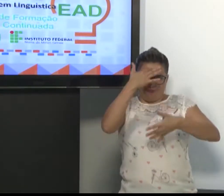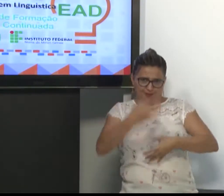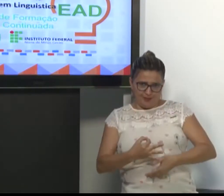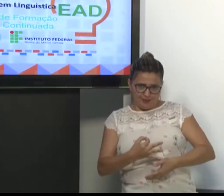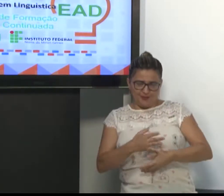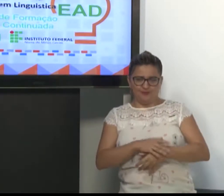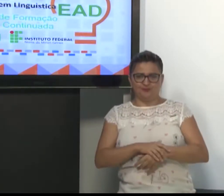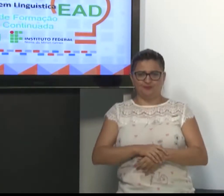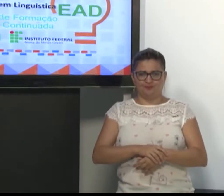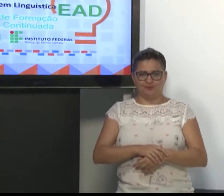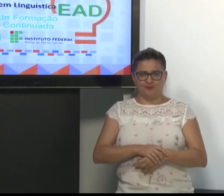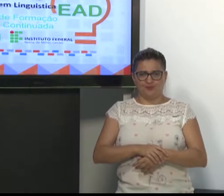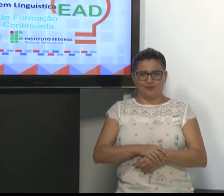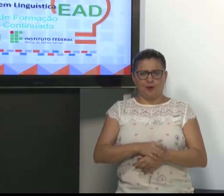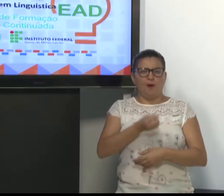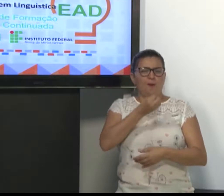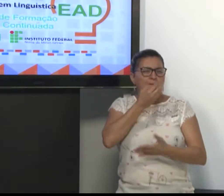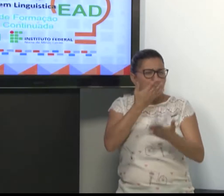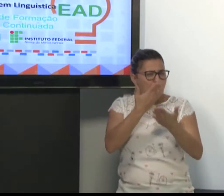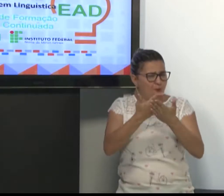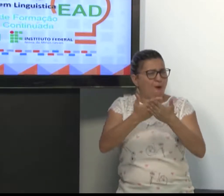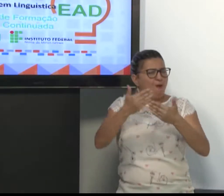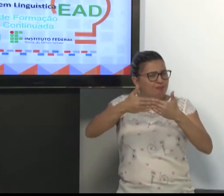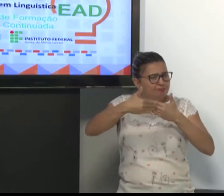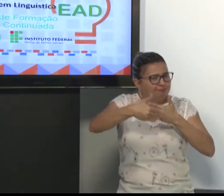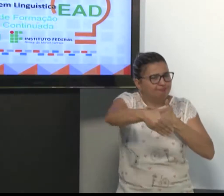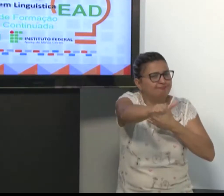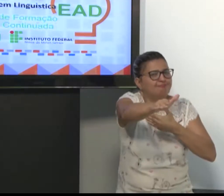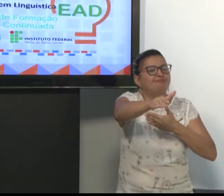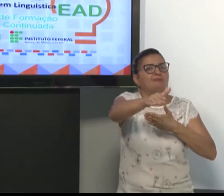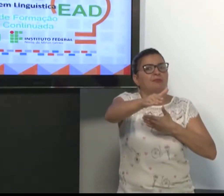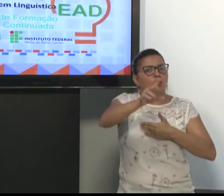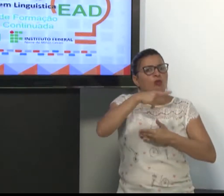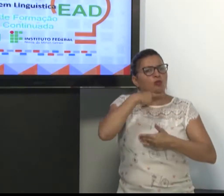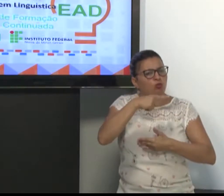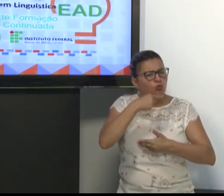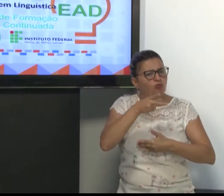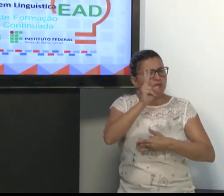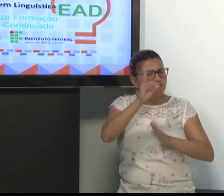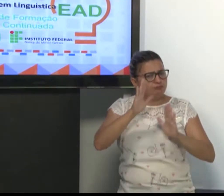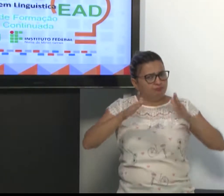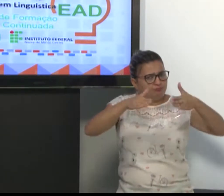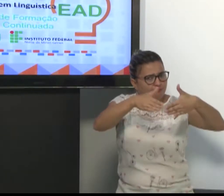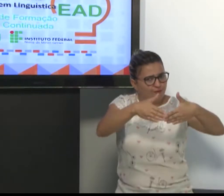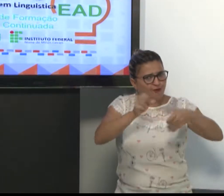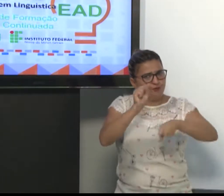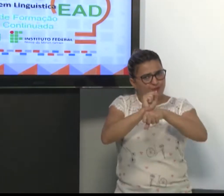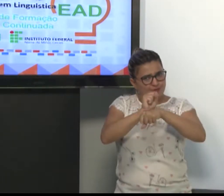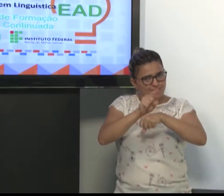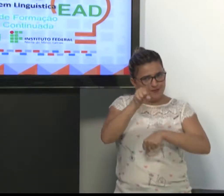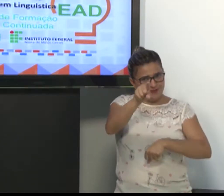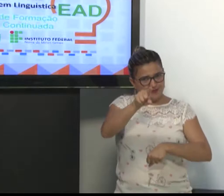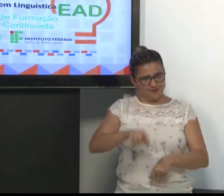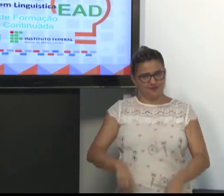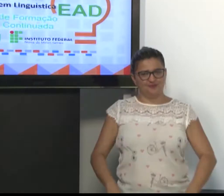trabalhando a língua de sinais, para compreenderem melhor. Então, nós vamos continuar nossos estudos. Se tiverem dúvida,